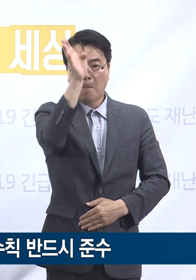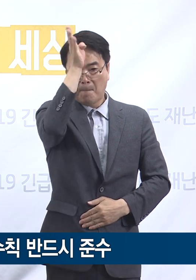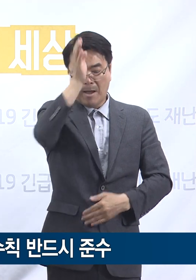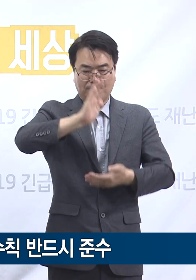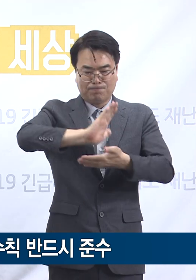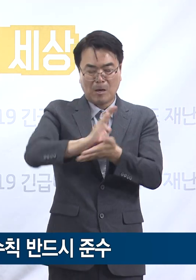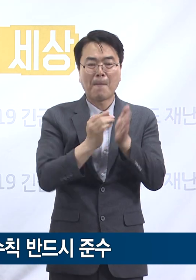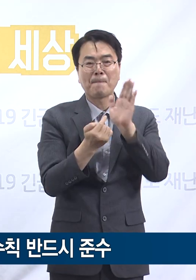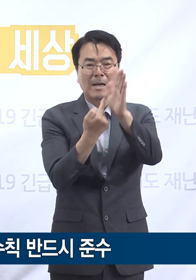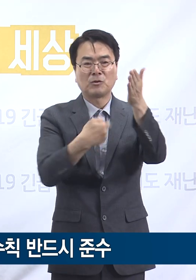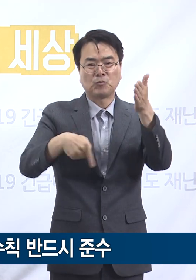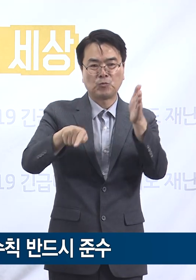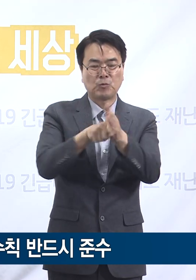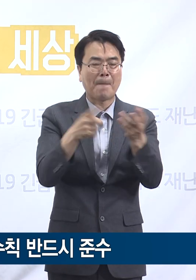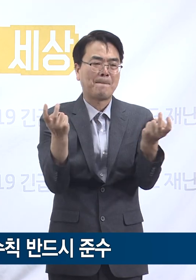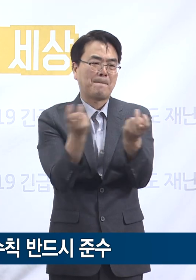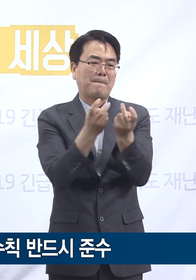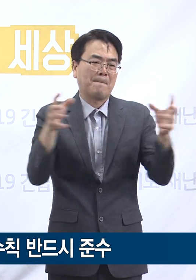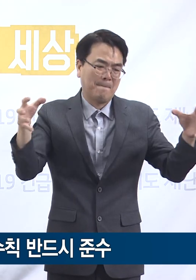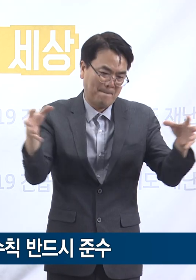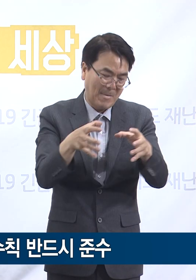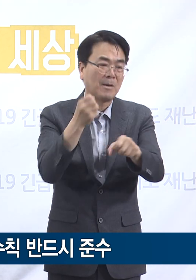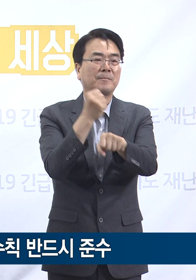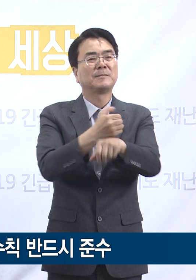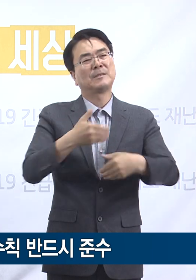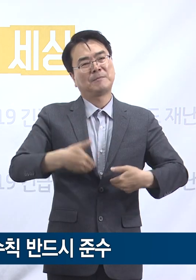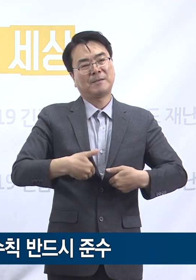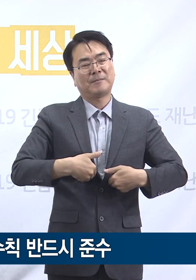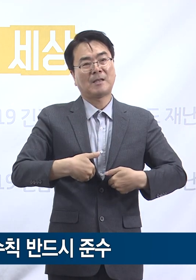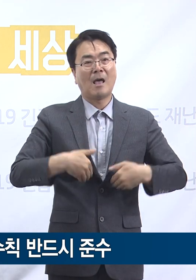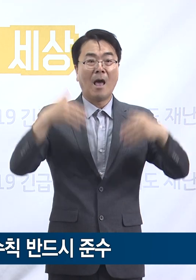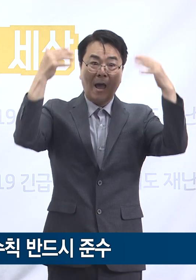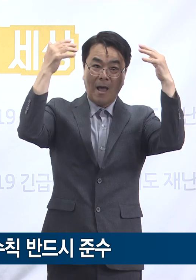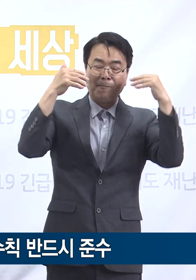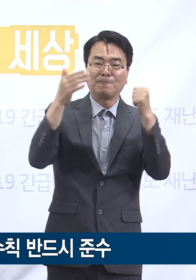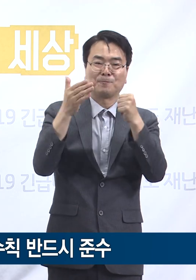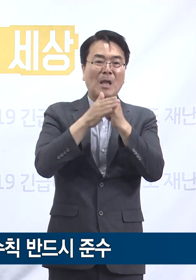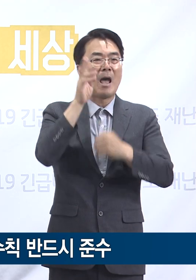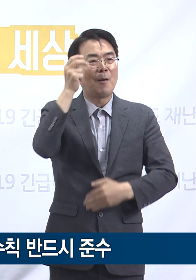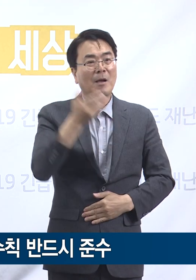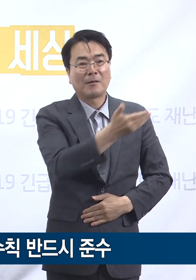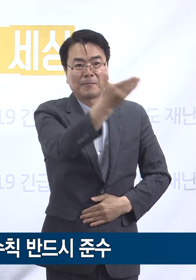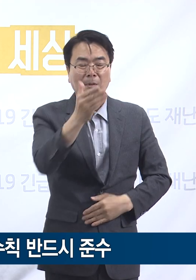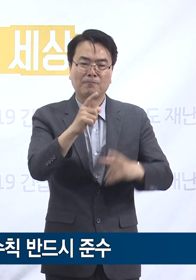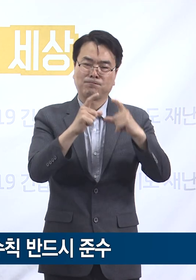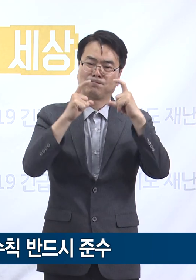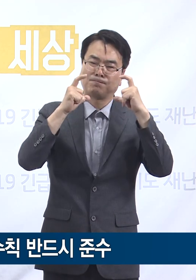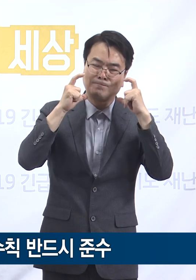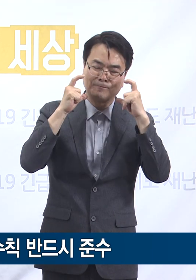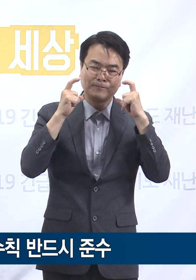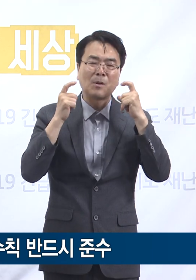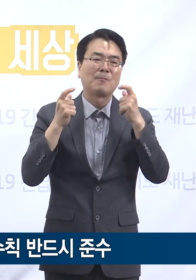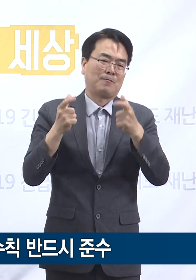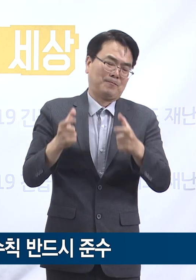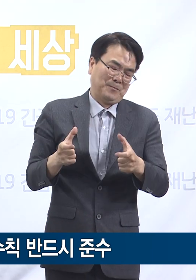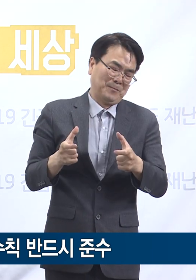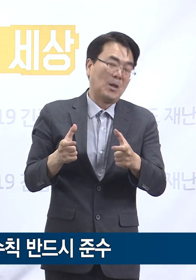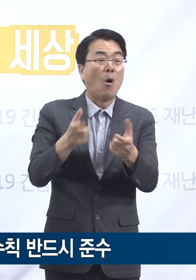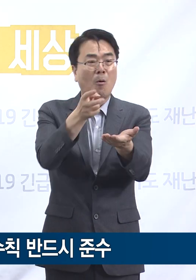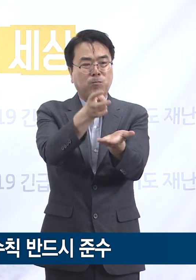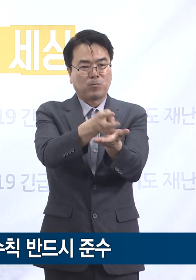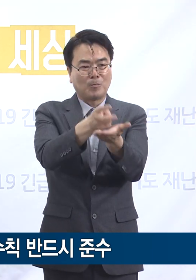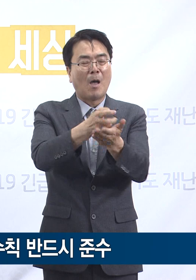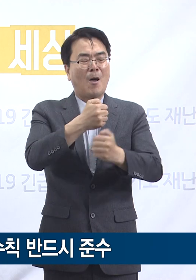모아야 합니다. 최근 더워진 날씨 탓에 도민 여러분께서 마스크 착용 등 기본 방역수칙을